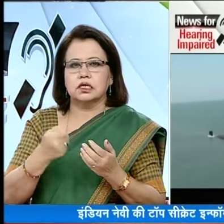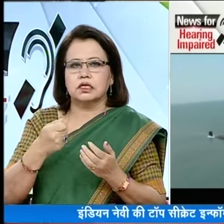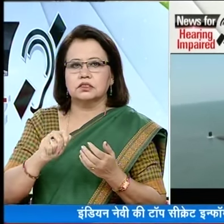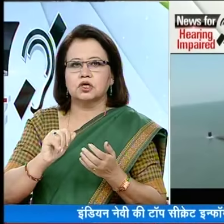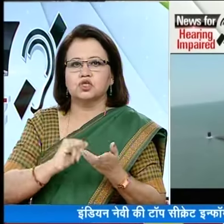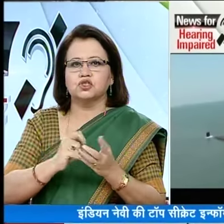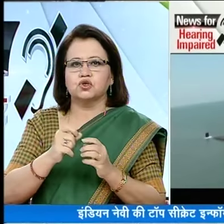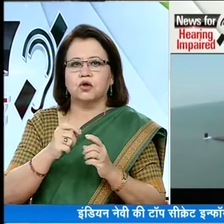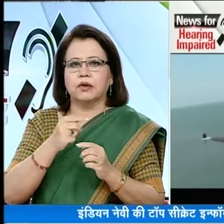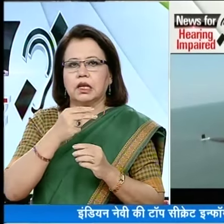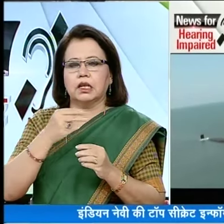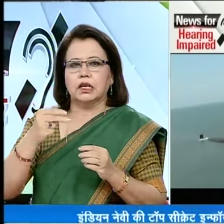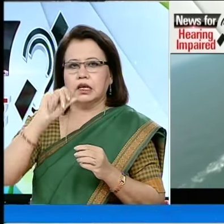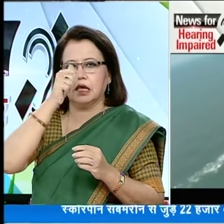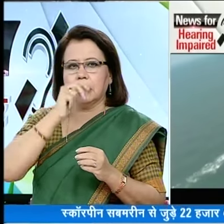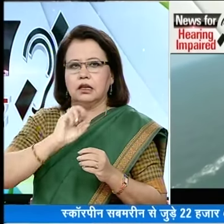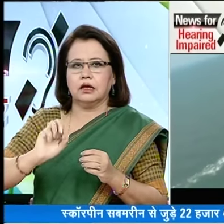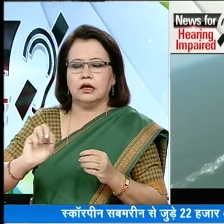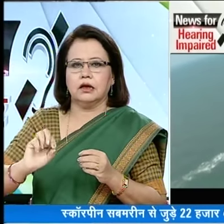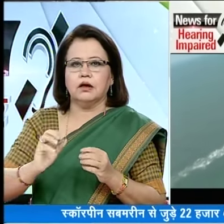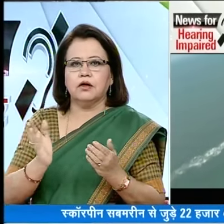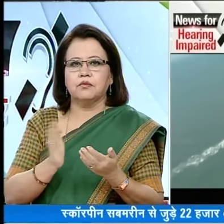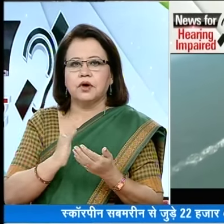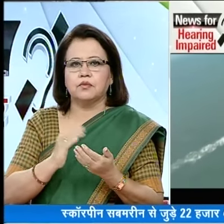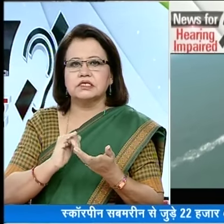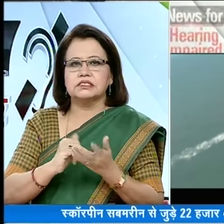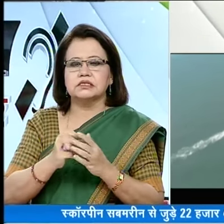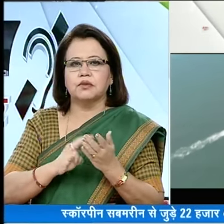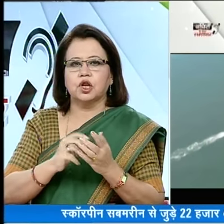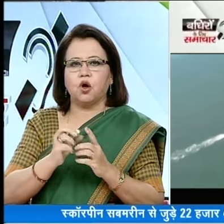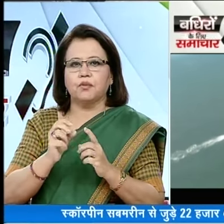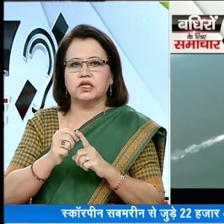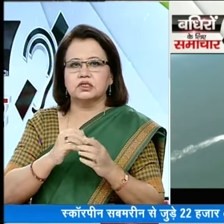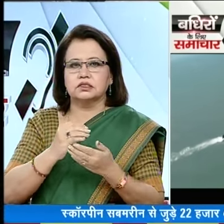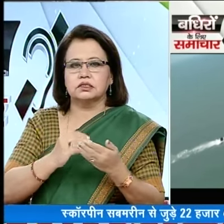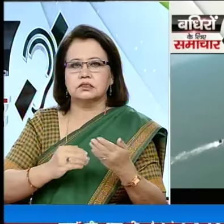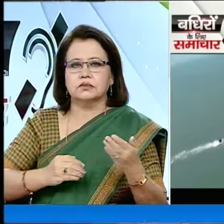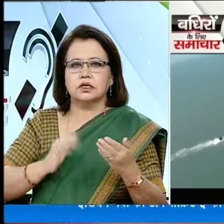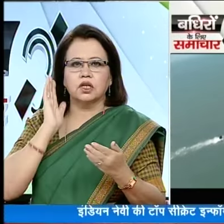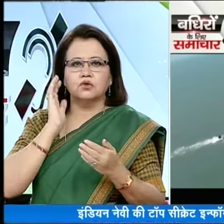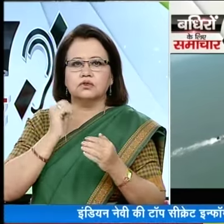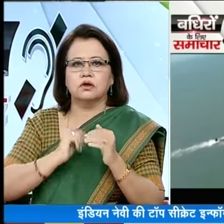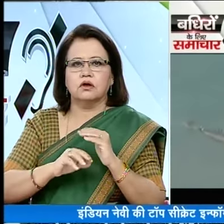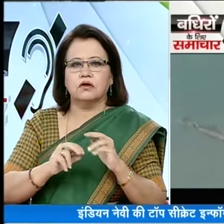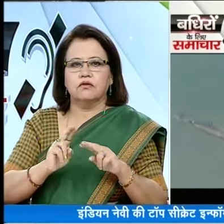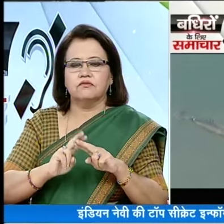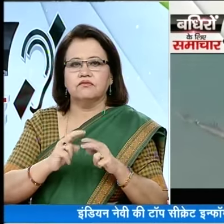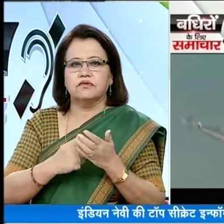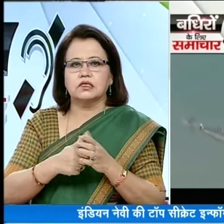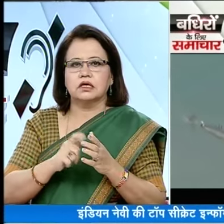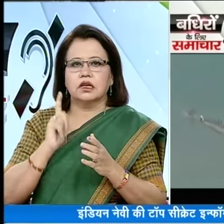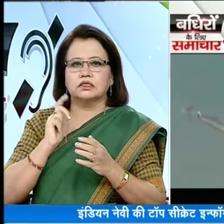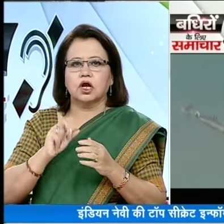पर restricted scorpion इंडिया लिखा हुआ है इन पन्नों पर submarine के operation system की जानकारी है